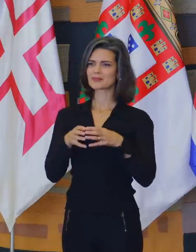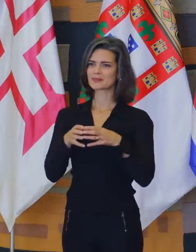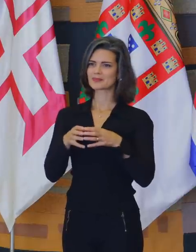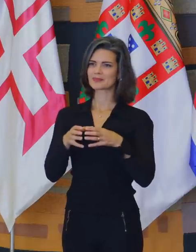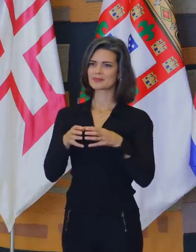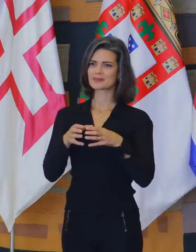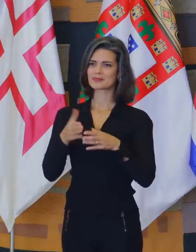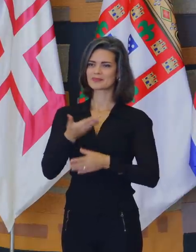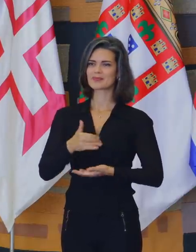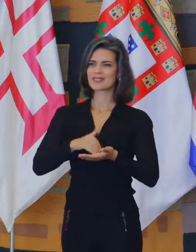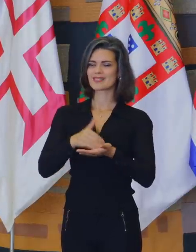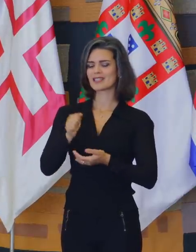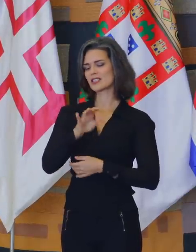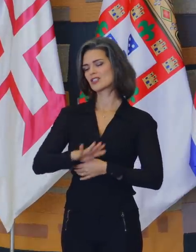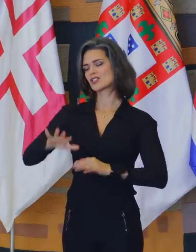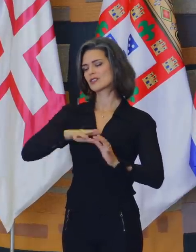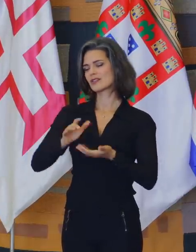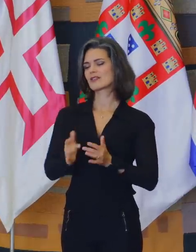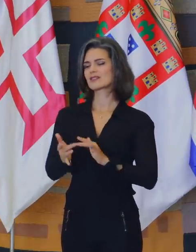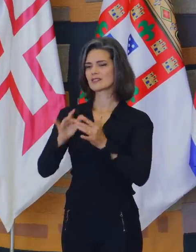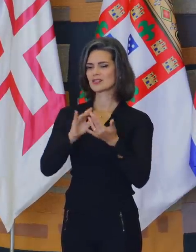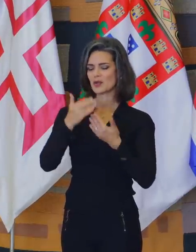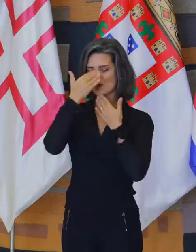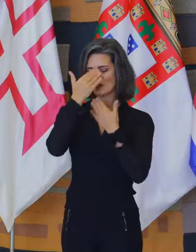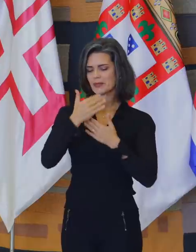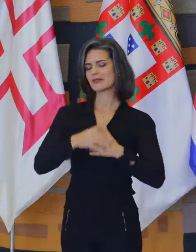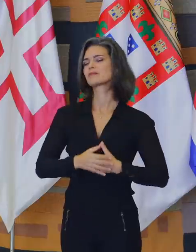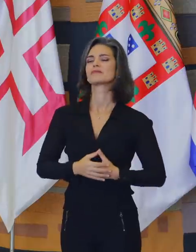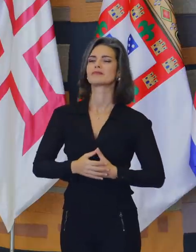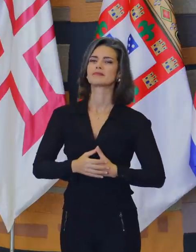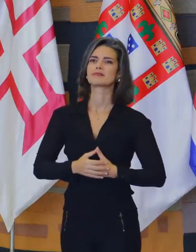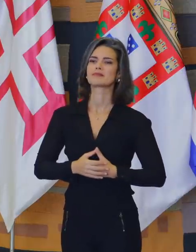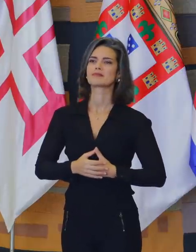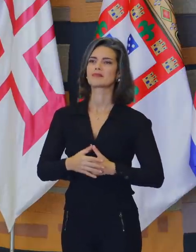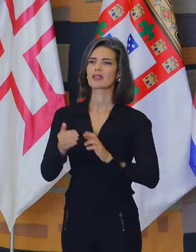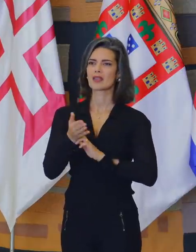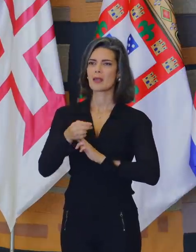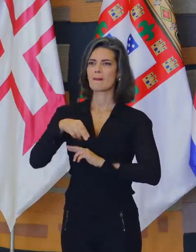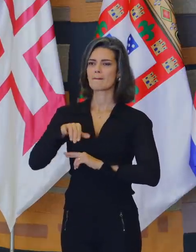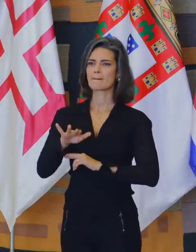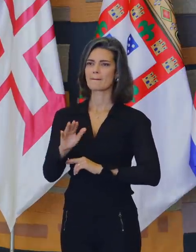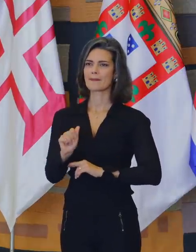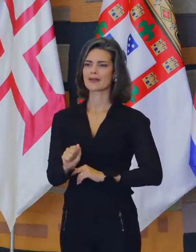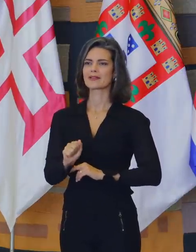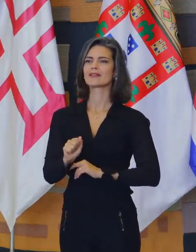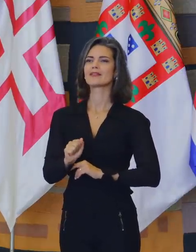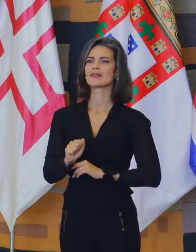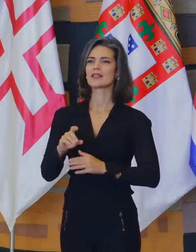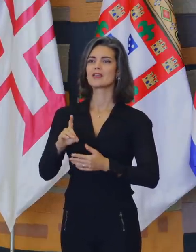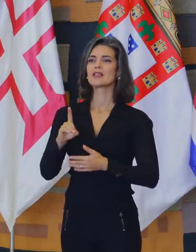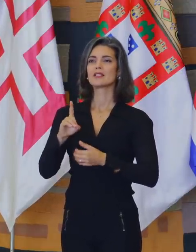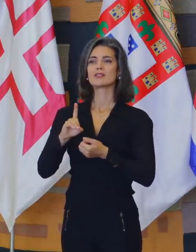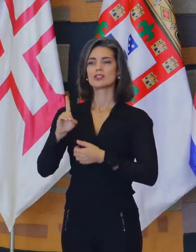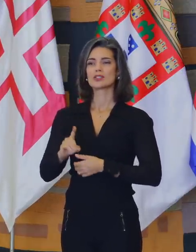excelência como secretário-geral das Relações Exteriores. Muito obrigado. Embaixadora Maria Estela Pompeu Brasil Frota, diretora